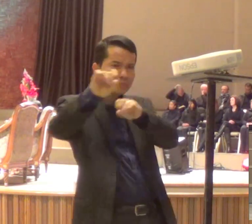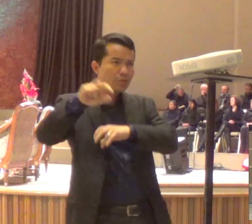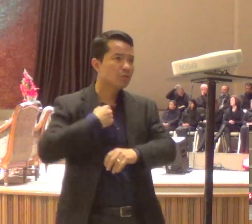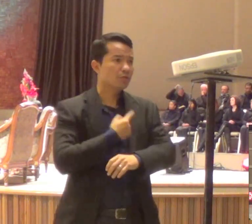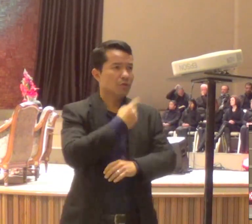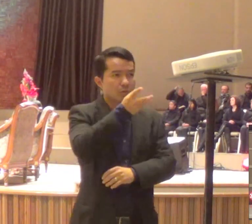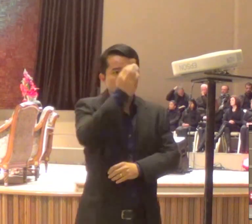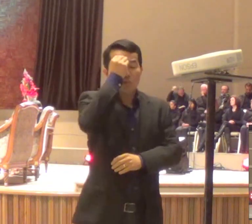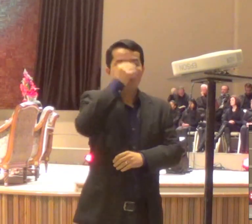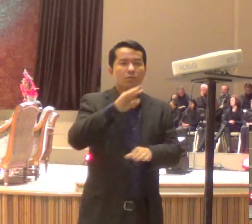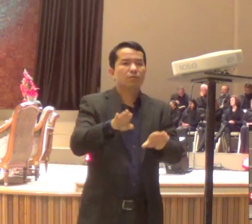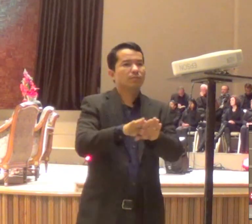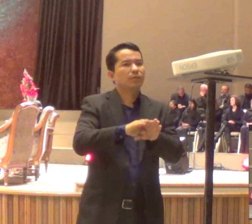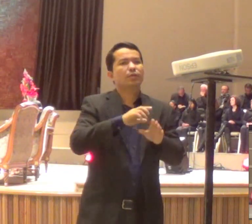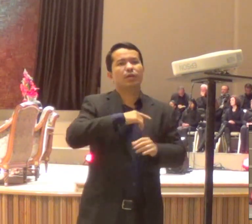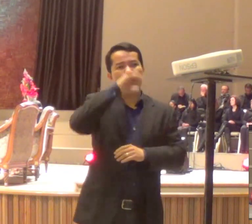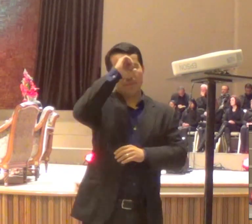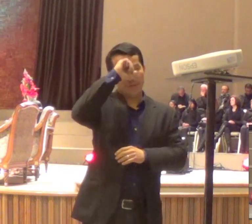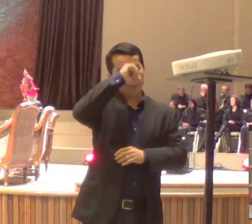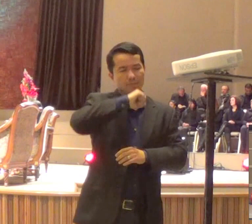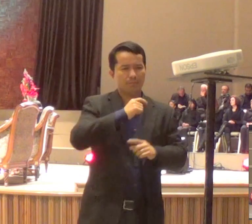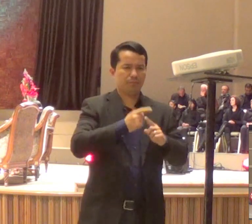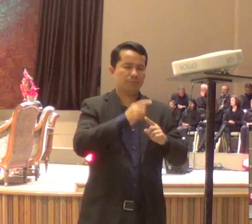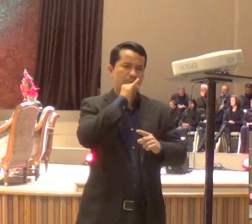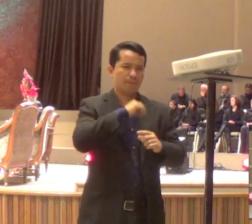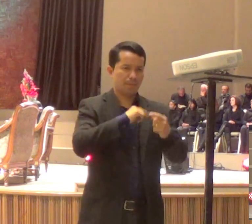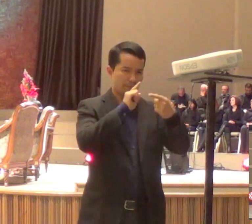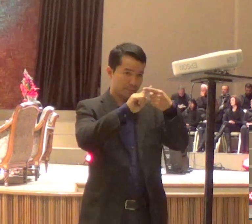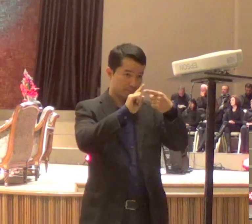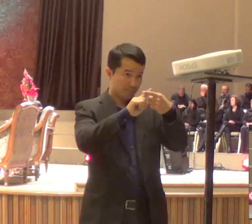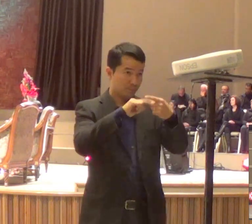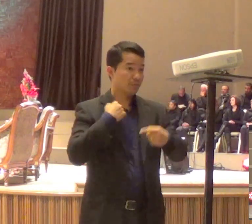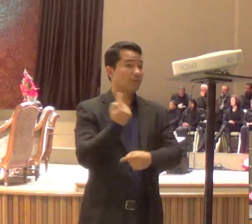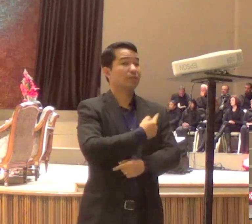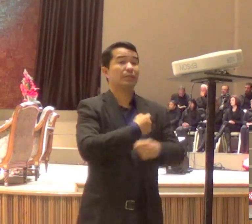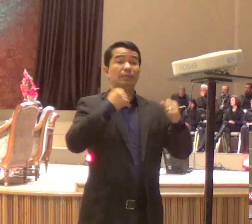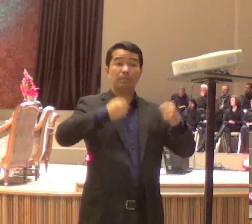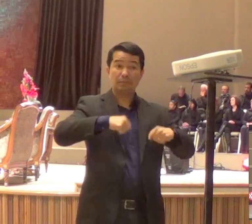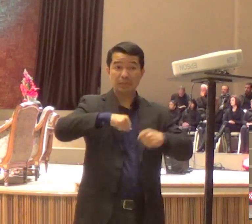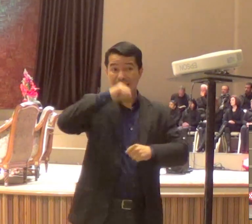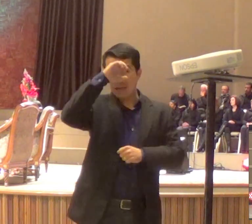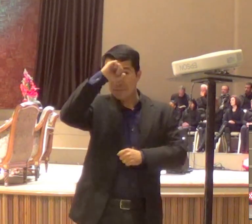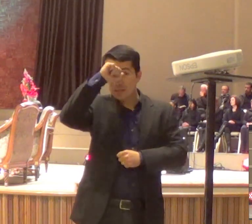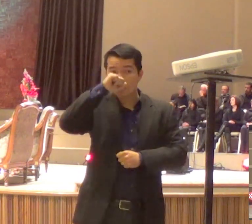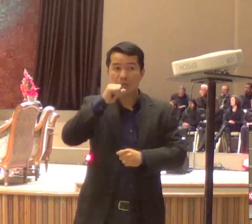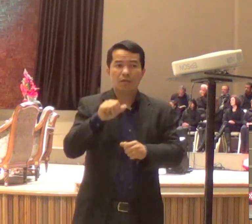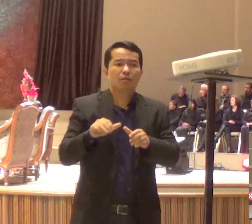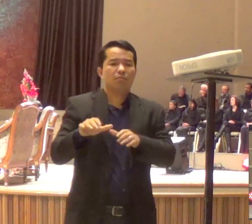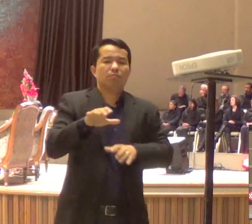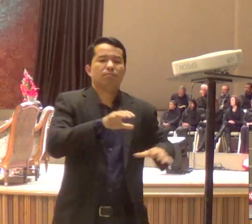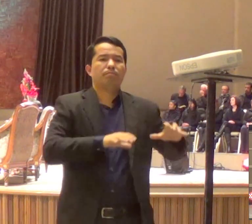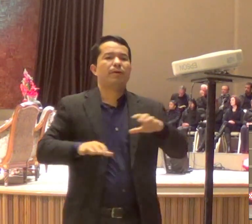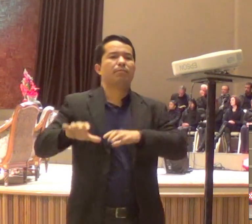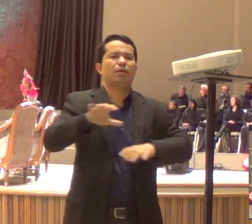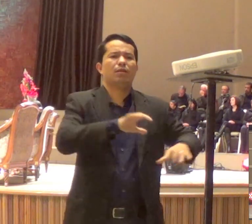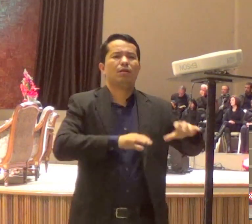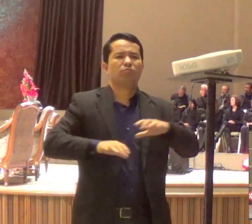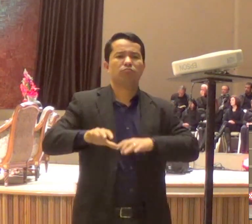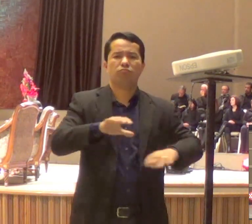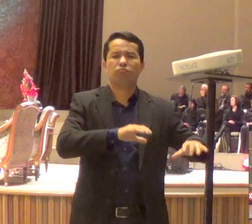primeira mensagem, que é a mensagem do preparo. E nós vimos que em cinco, seis